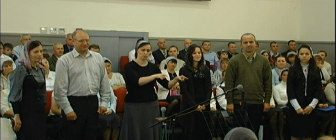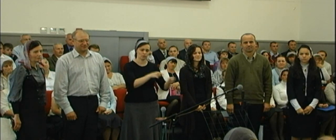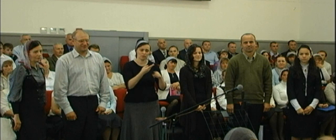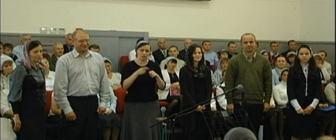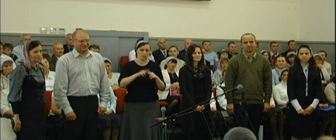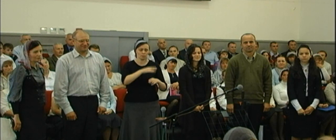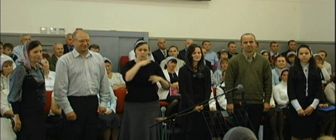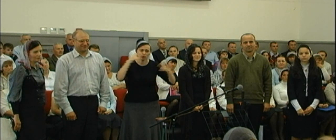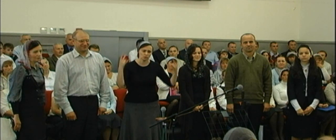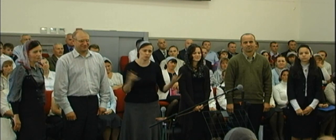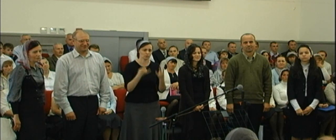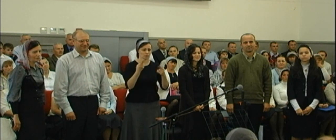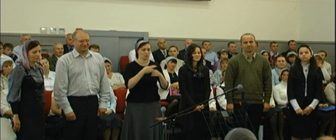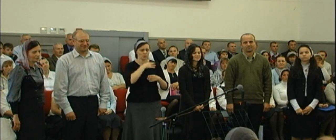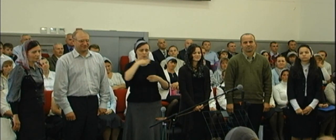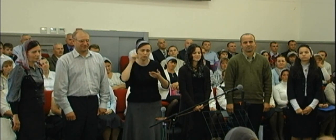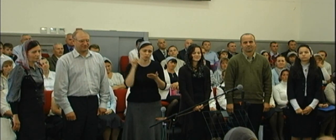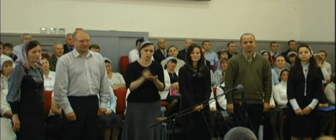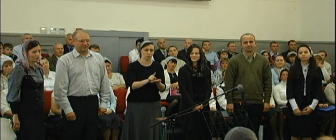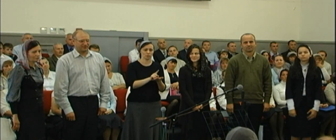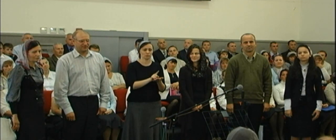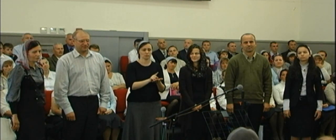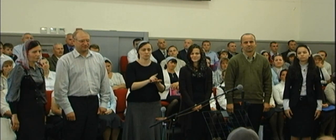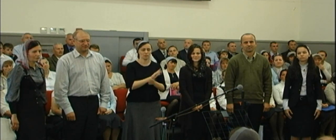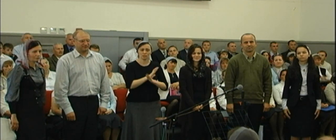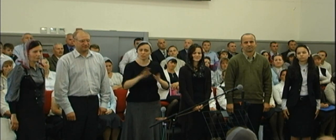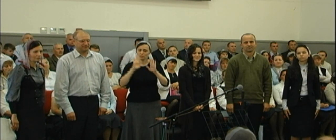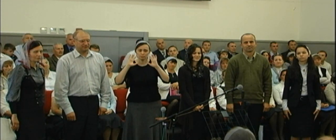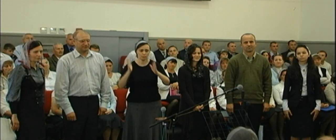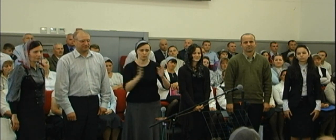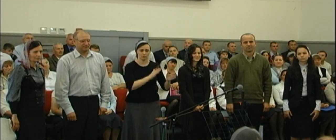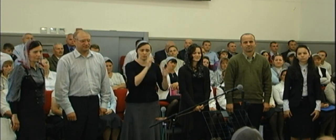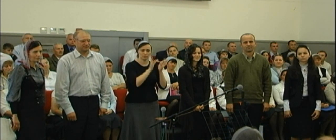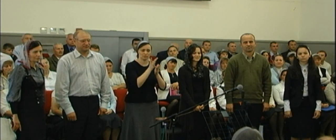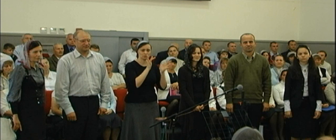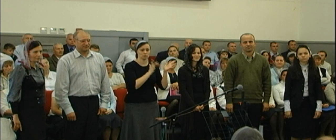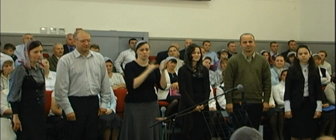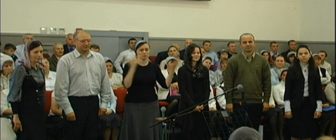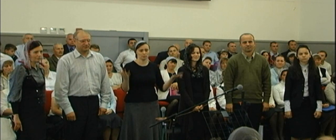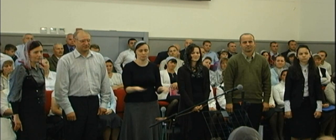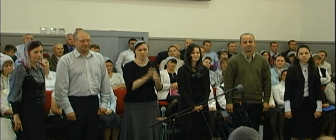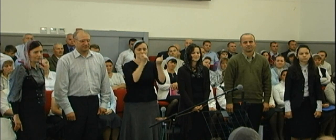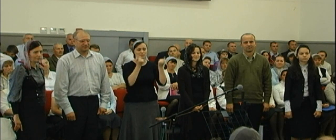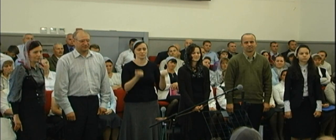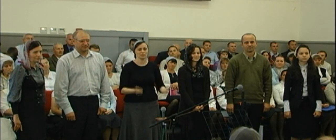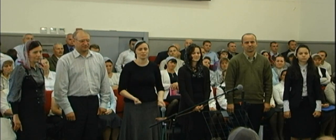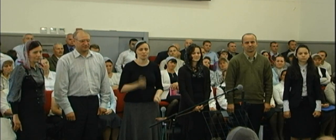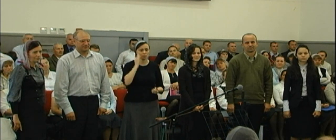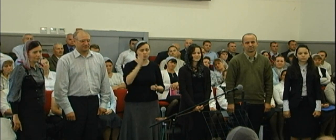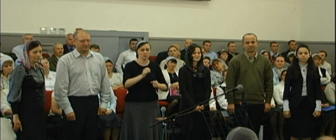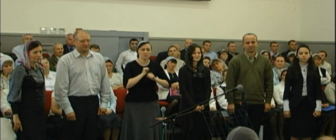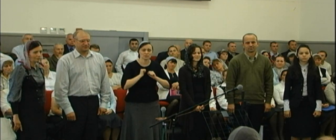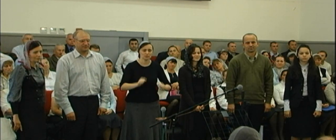Это многого стоит Это многого стоит Но не больше того, что Иисус заплатил Будь